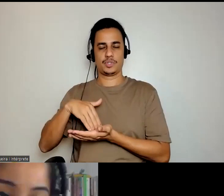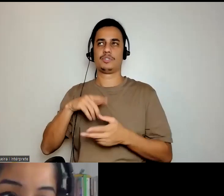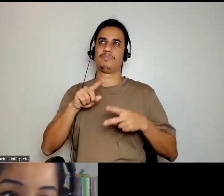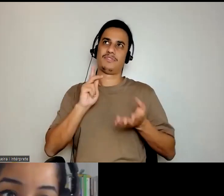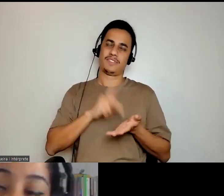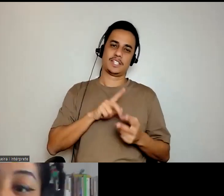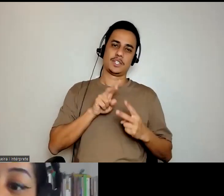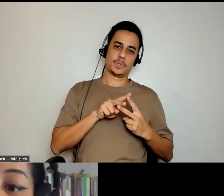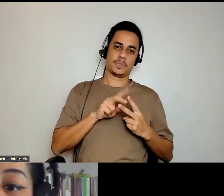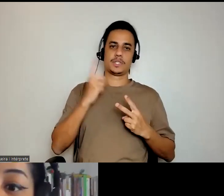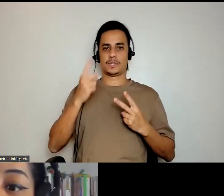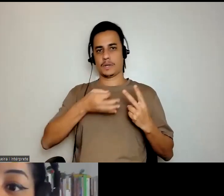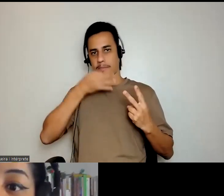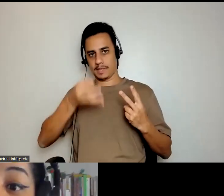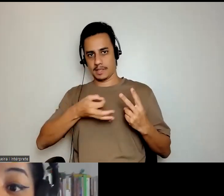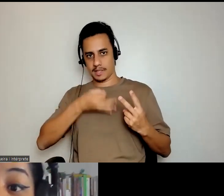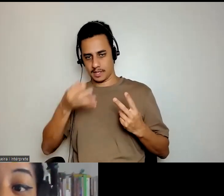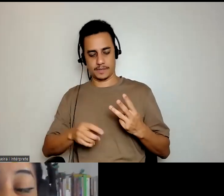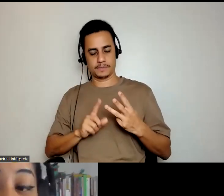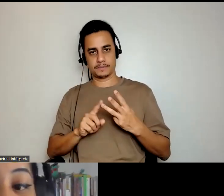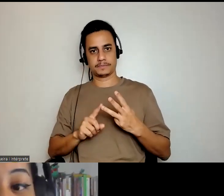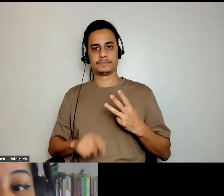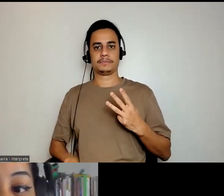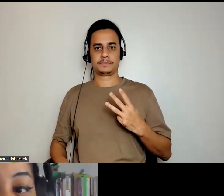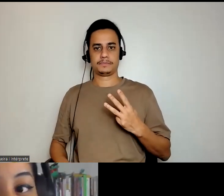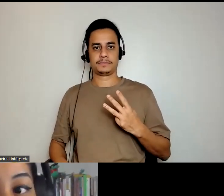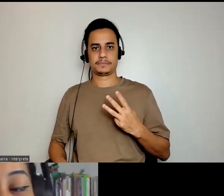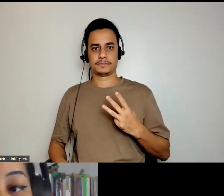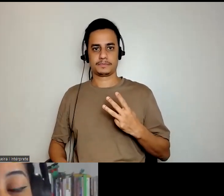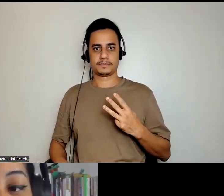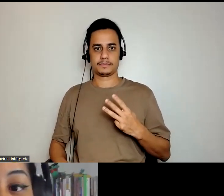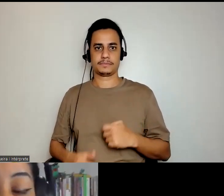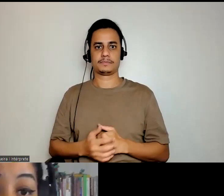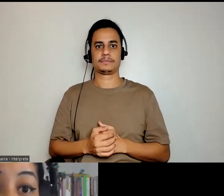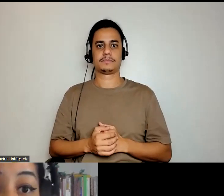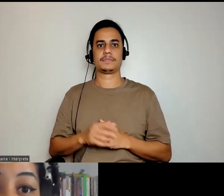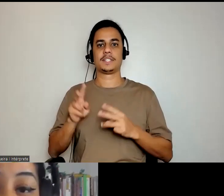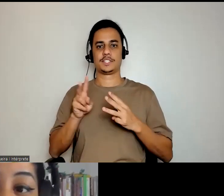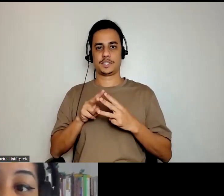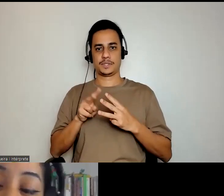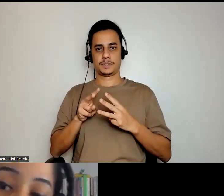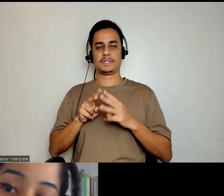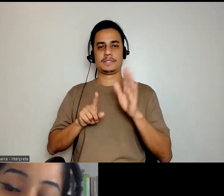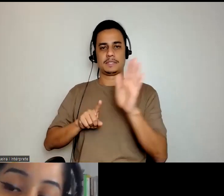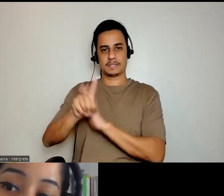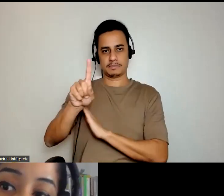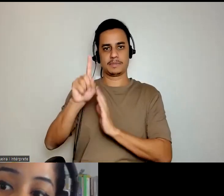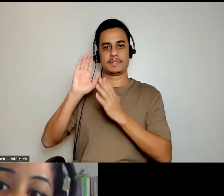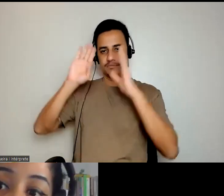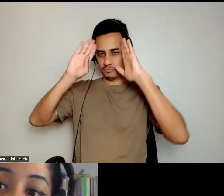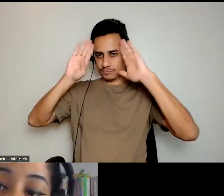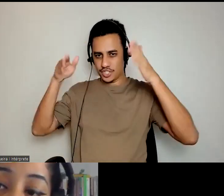perguntas e um comentário. Na verdade, acabou que as duas perguntas que foram feitas foram muito